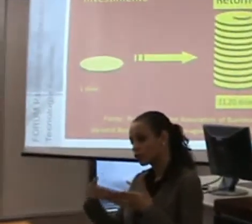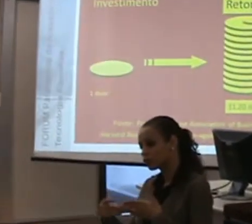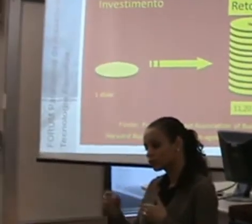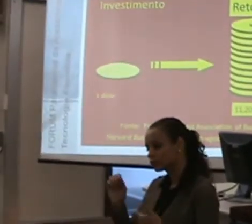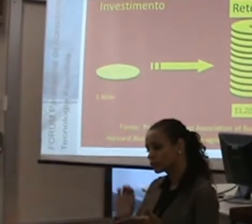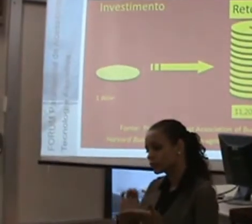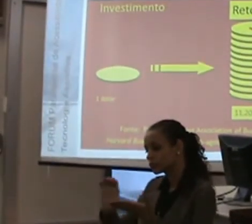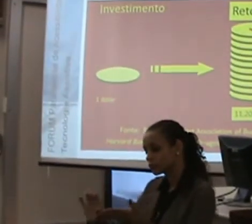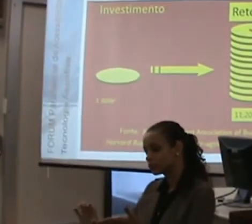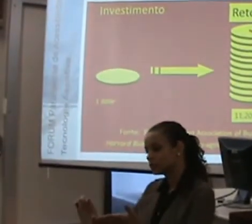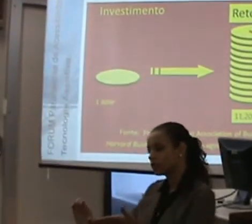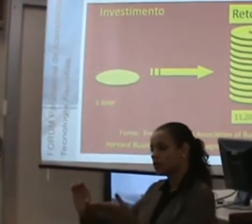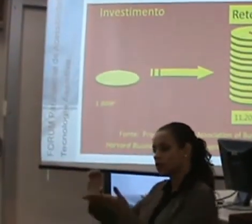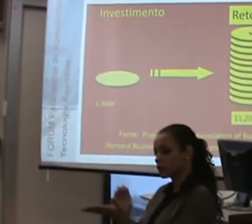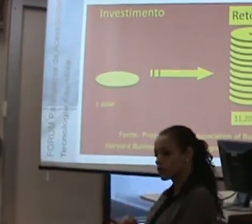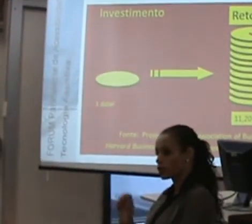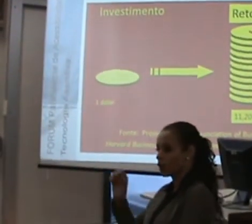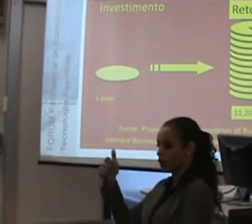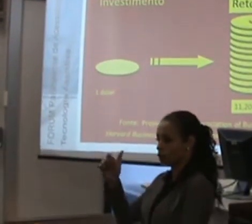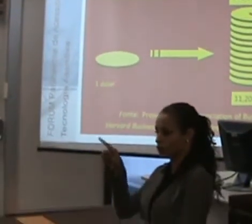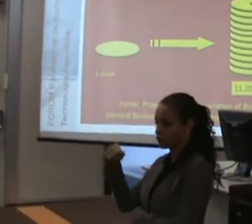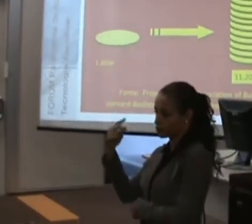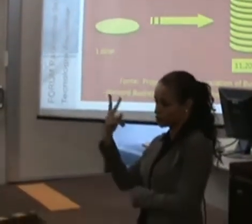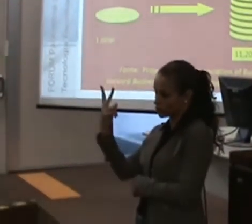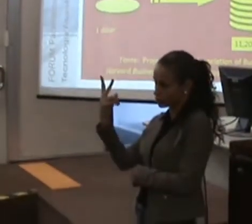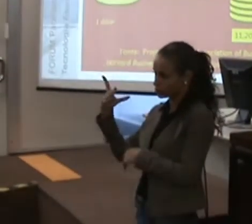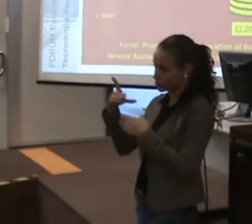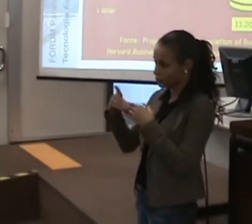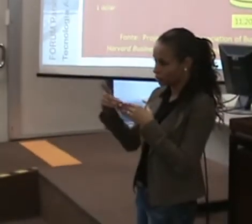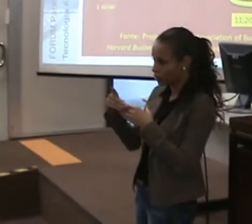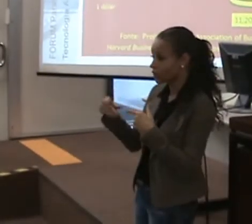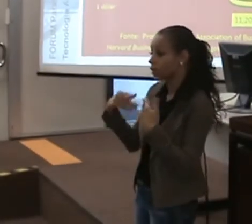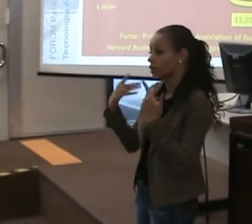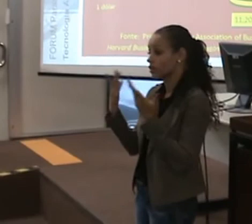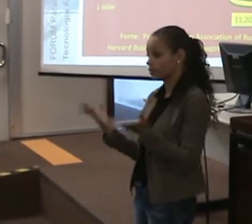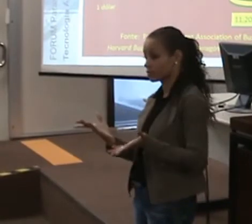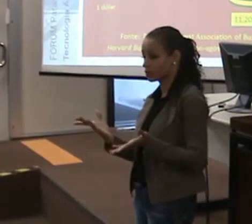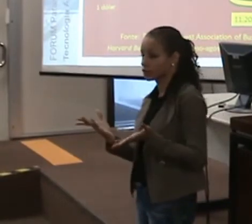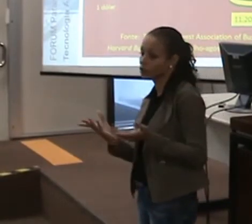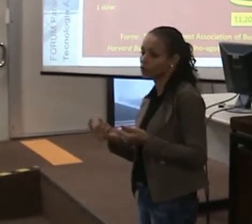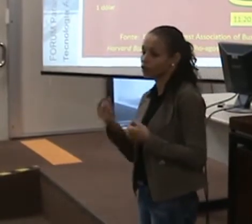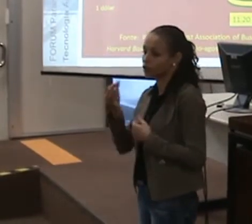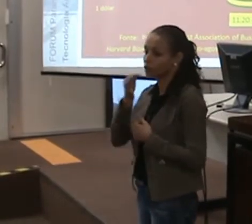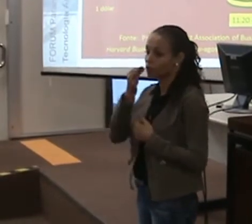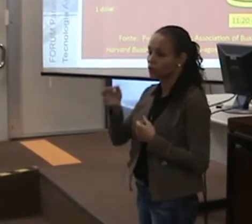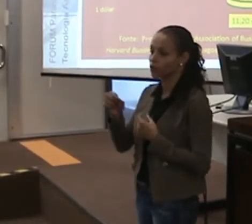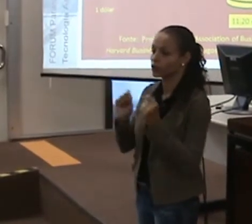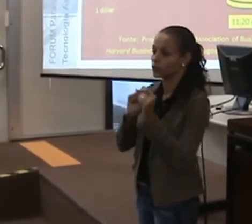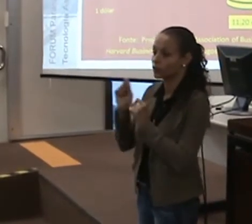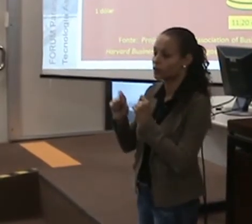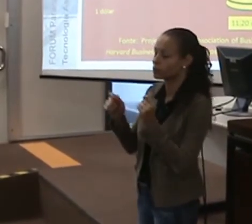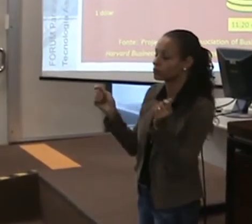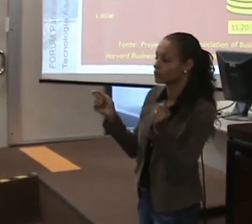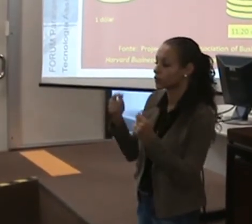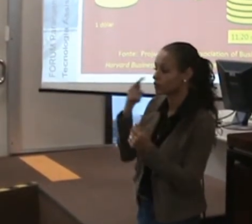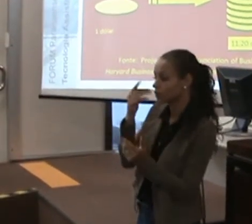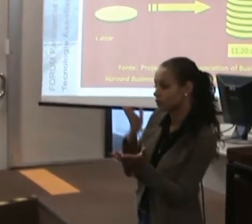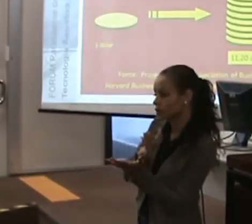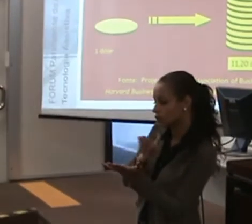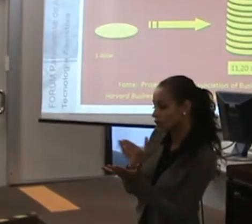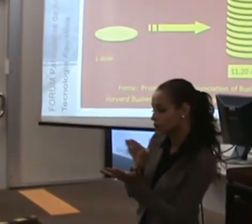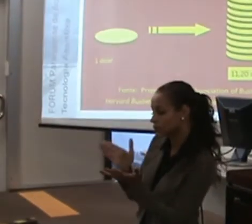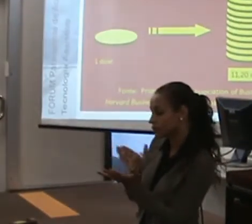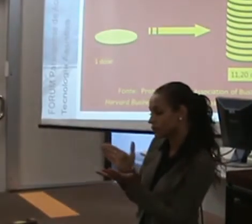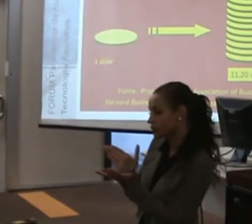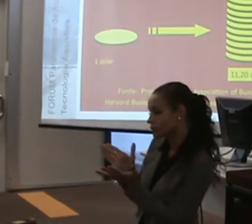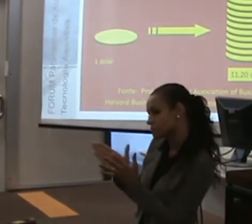há um retorno de 11,2 dólares. Então, eu acho que a gente tem que ver a acessibilidade como